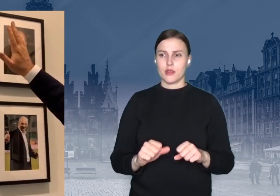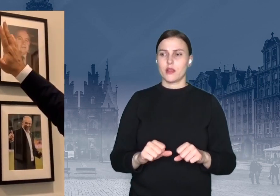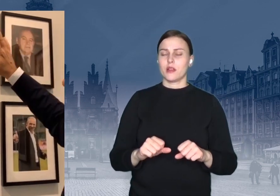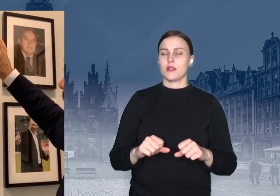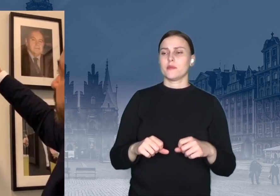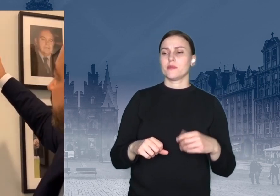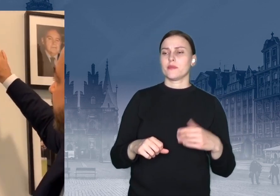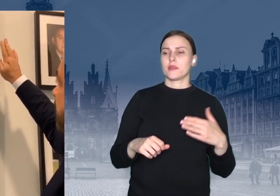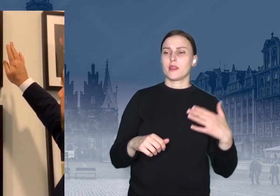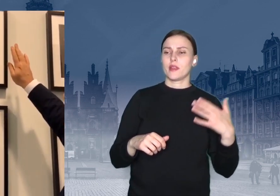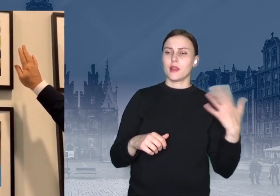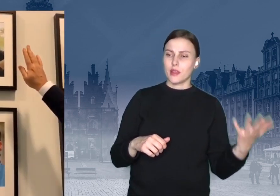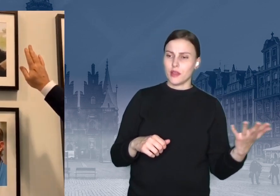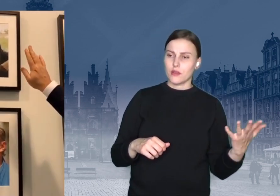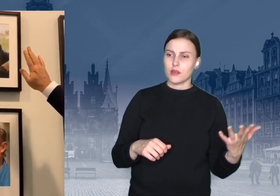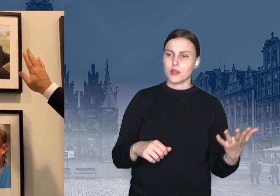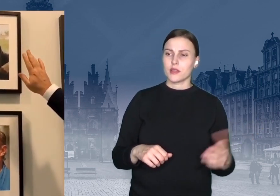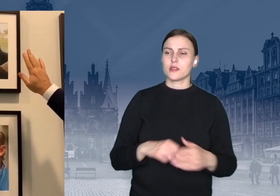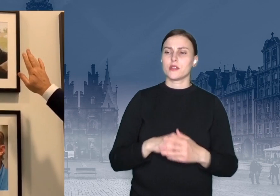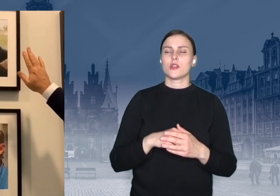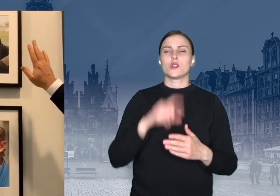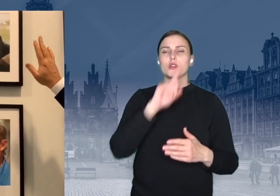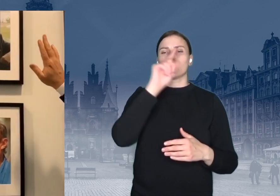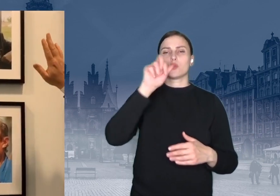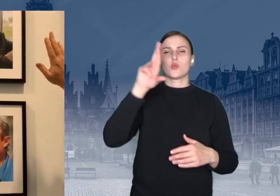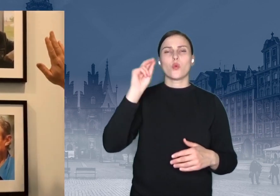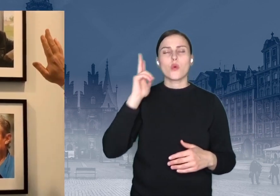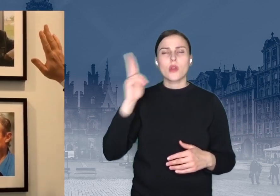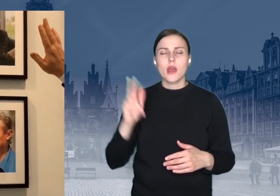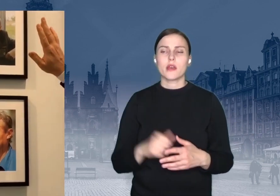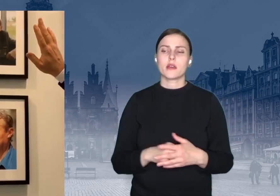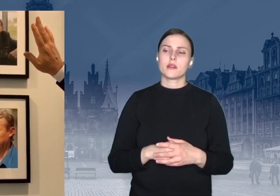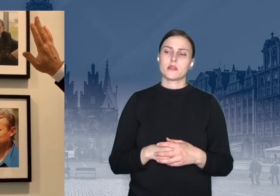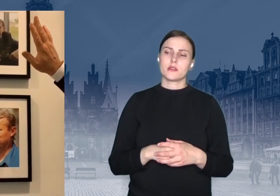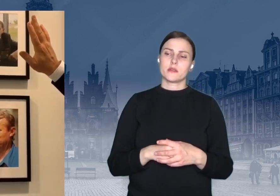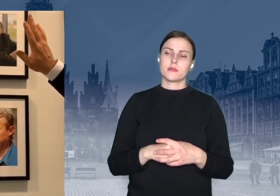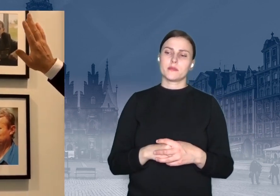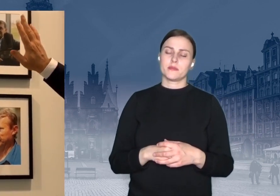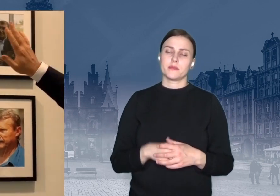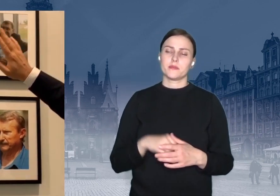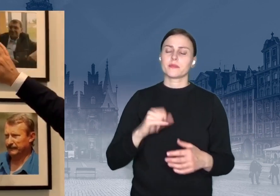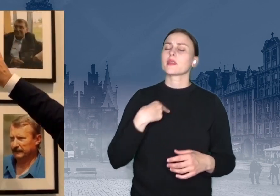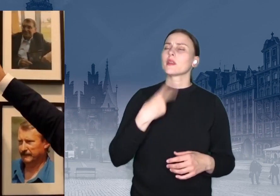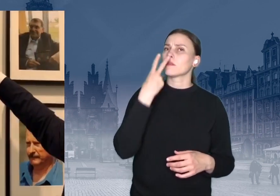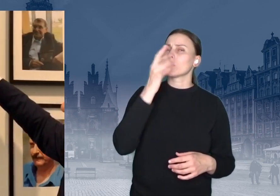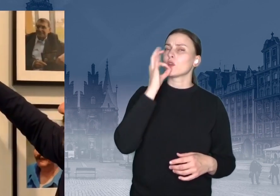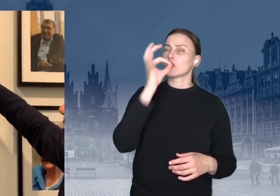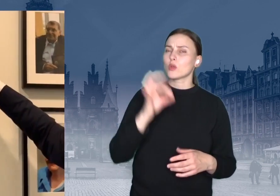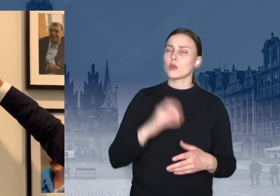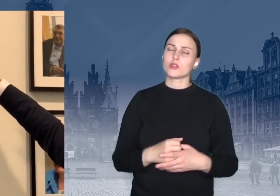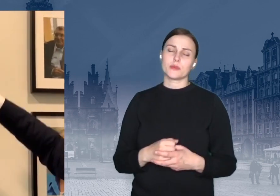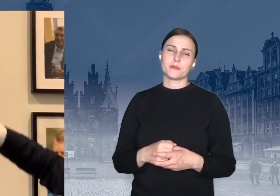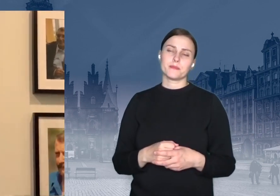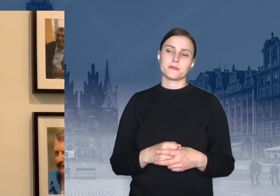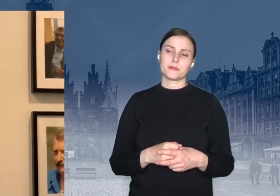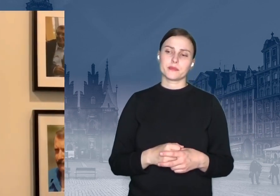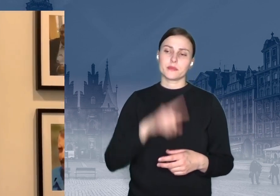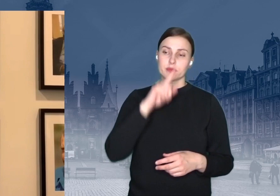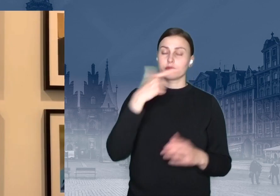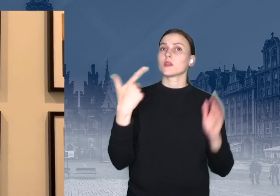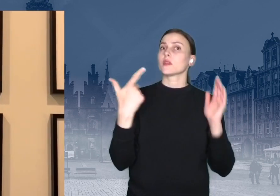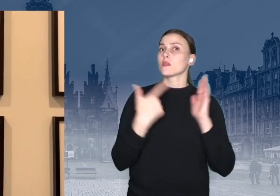tak? To jest chyba Żmuda, jak dobrze widzę. No to jest rok 2012